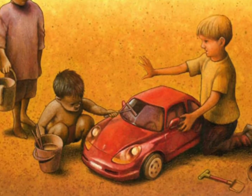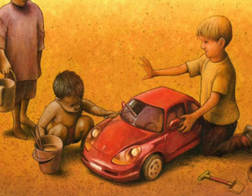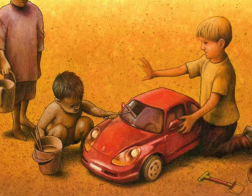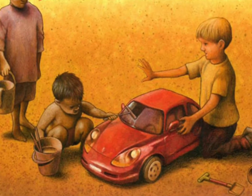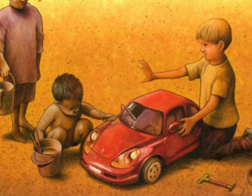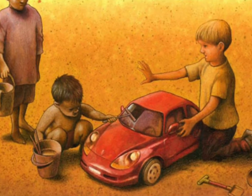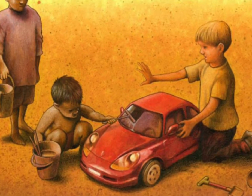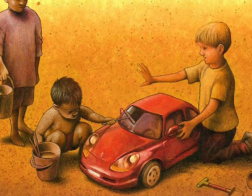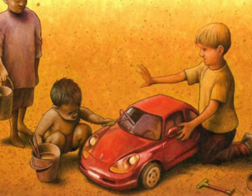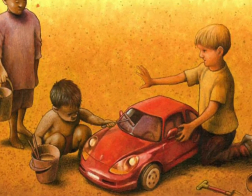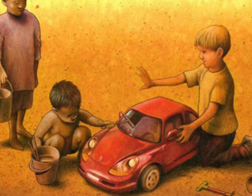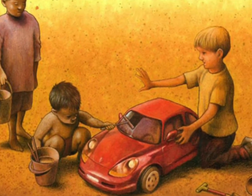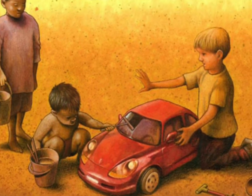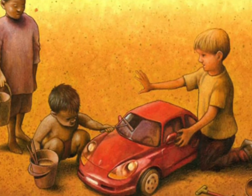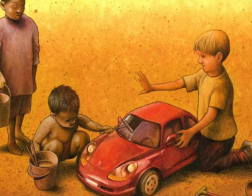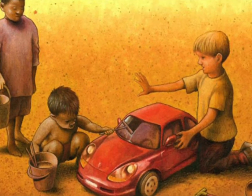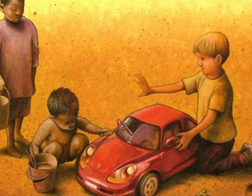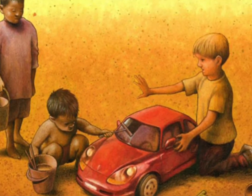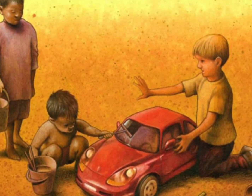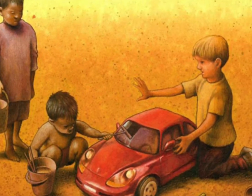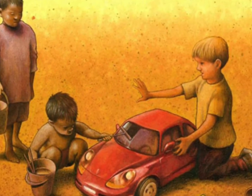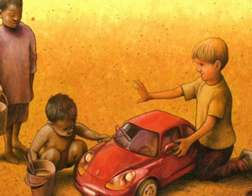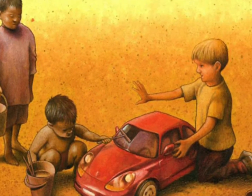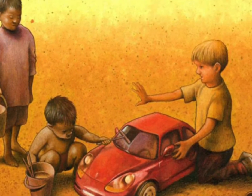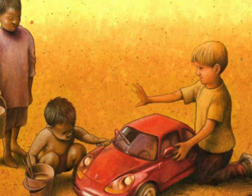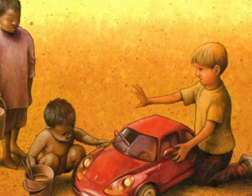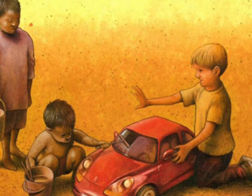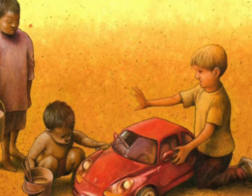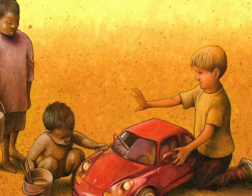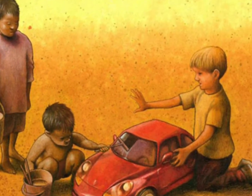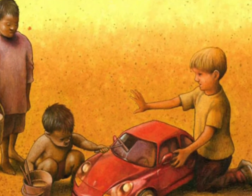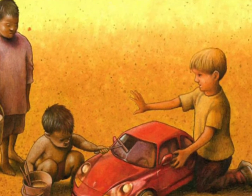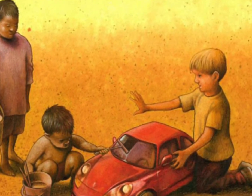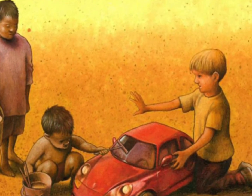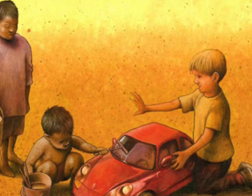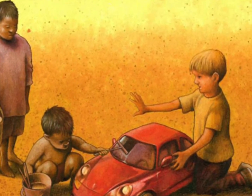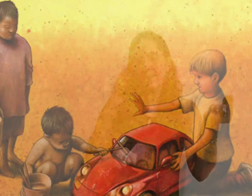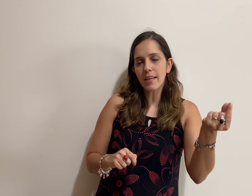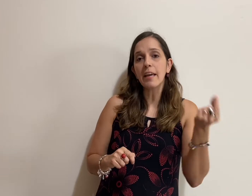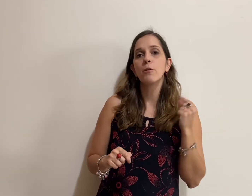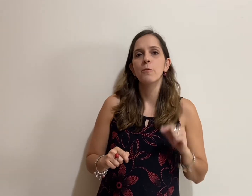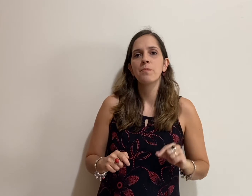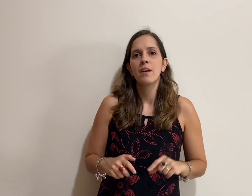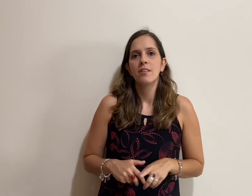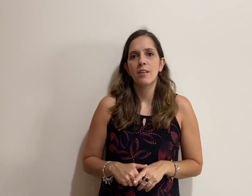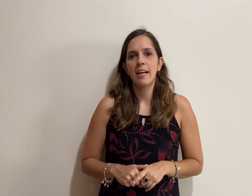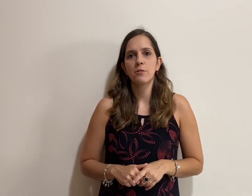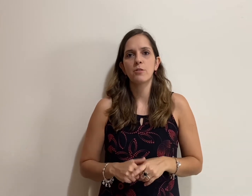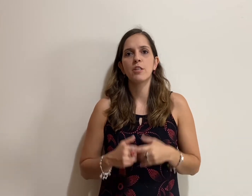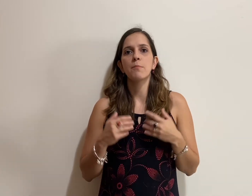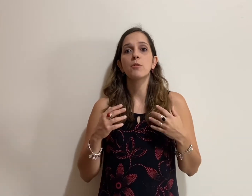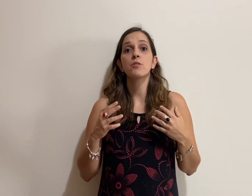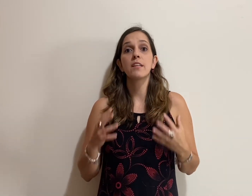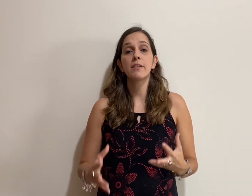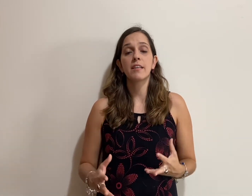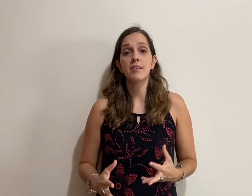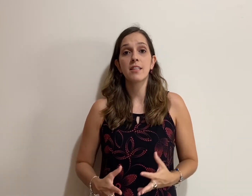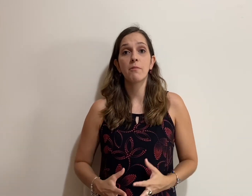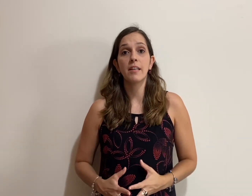limpando o vidro do carro do menino que é mais rico, certo? Ou seja, mostrando a questão ali